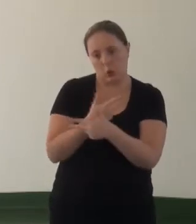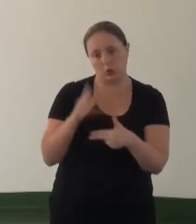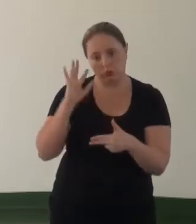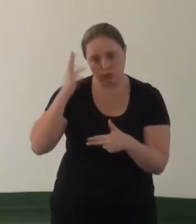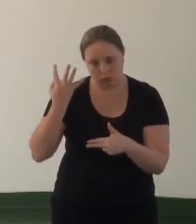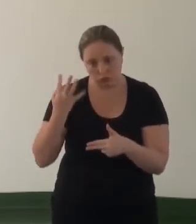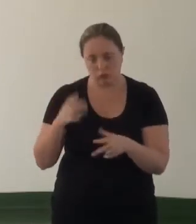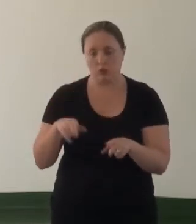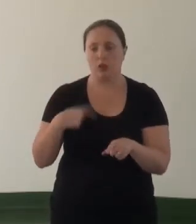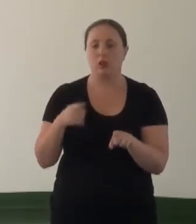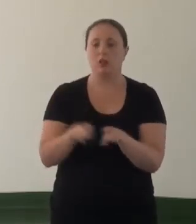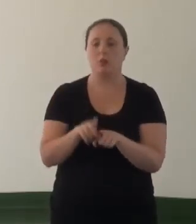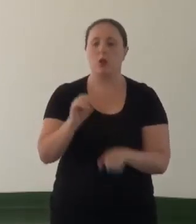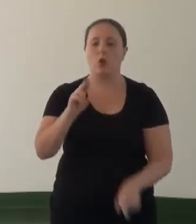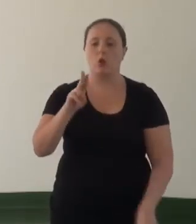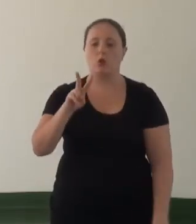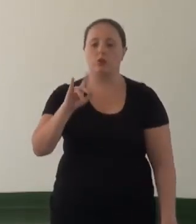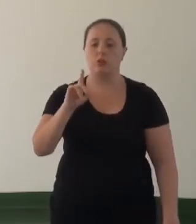ouvidoria externa.